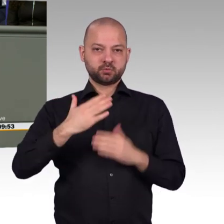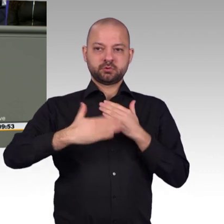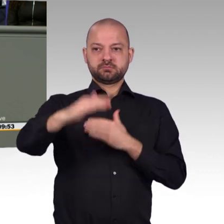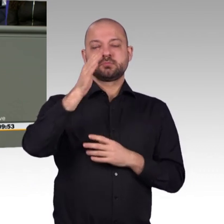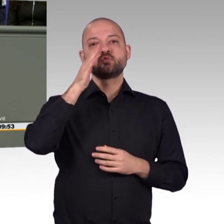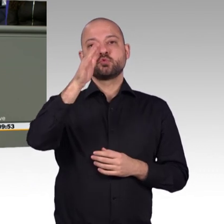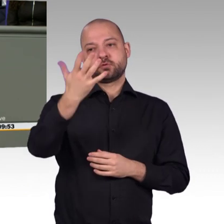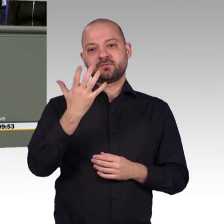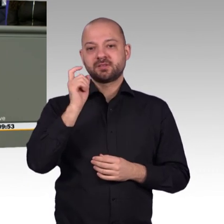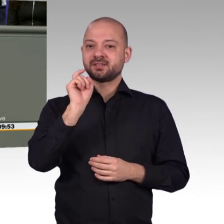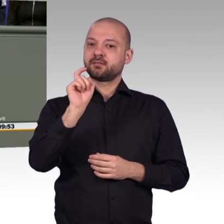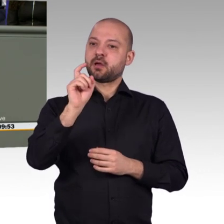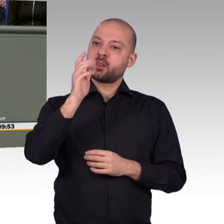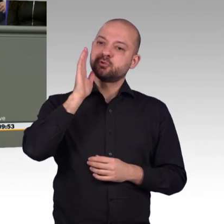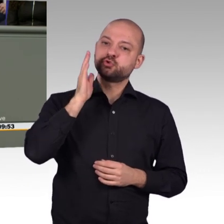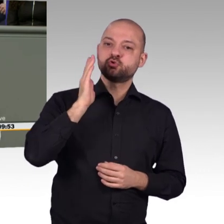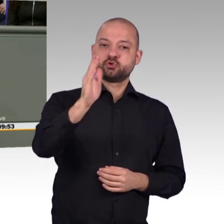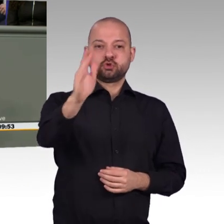Teilen der Opposition dargestellt wurde. Herzlichen Dank, meine Damen und Herren.